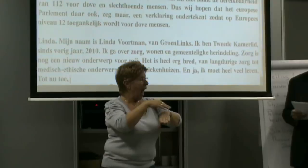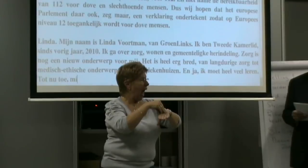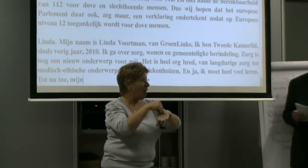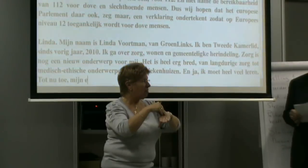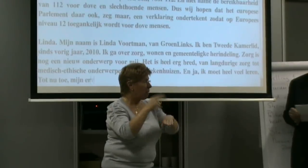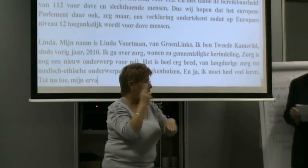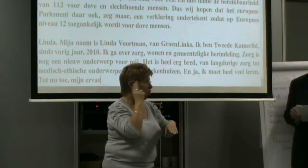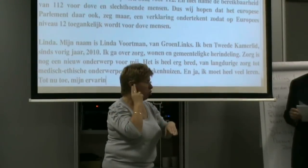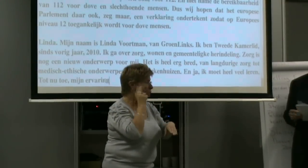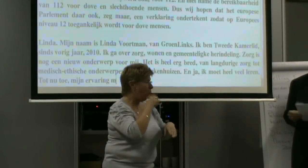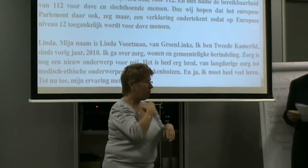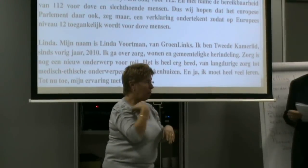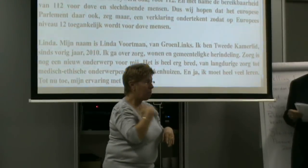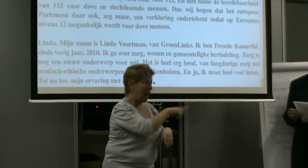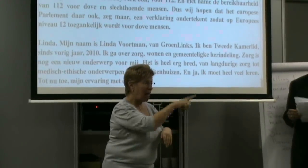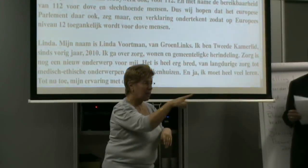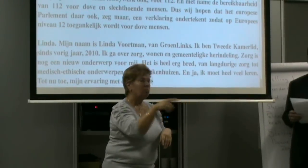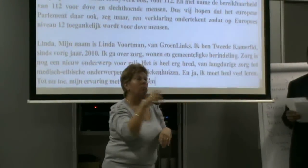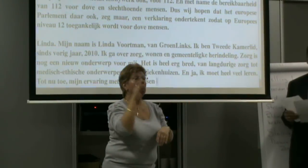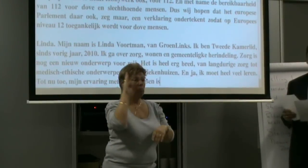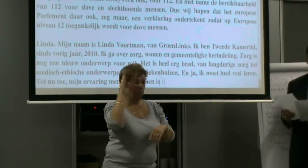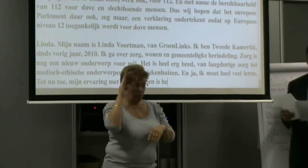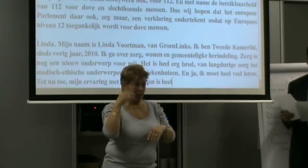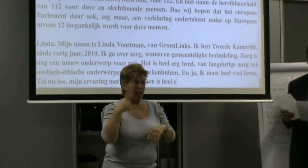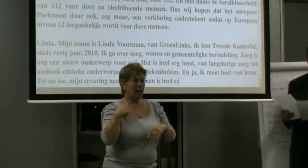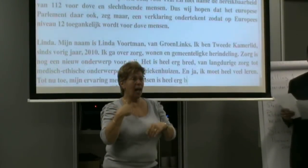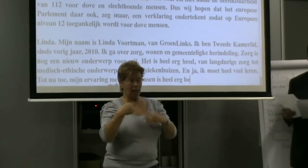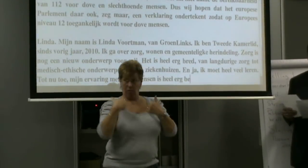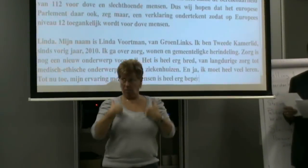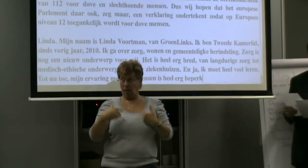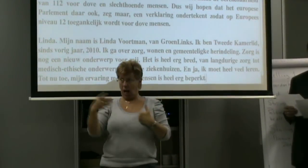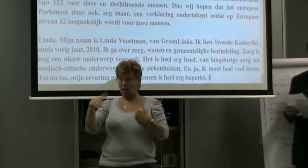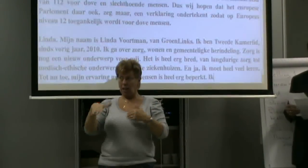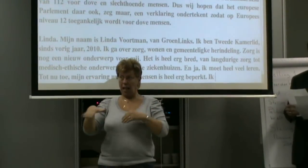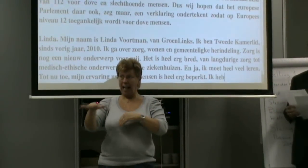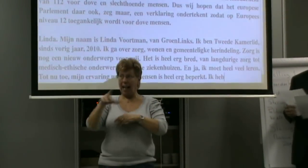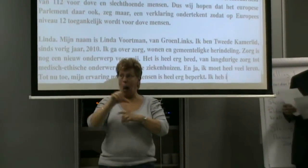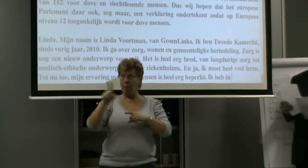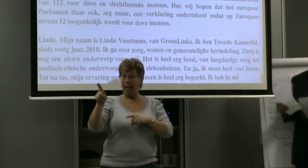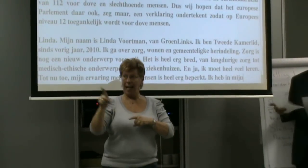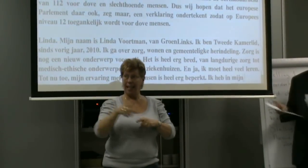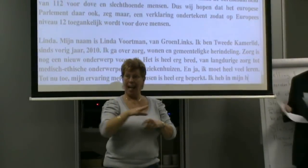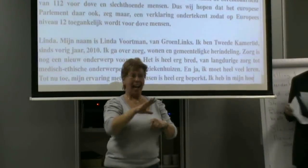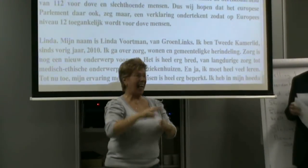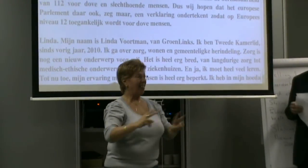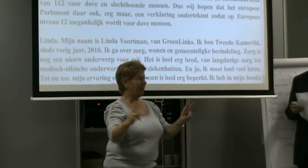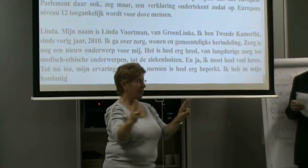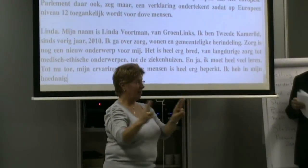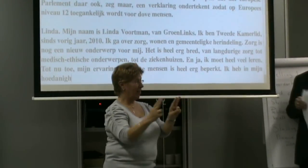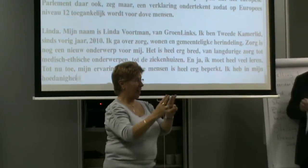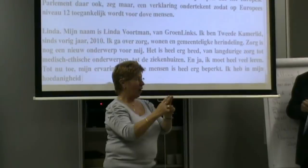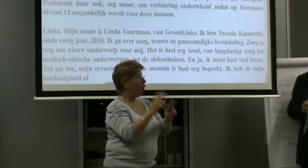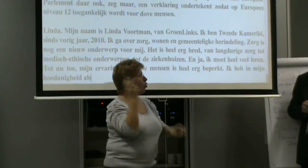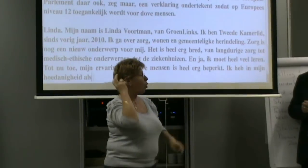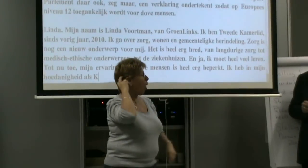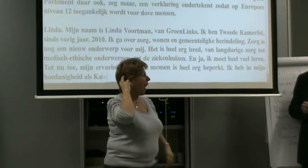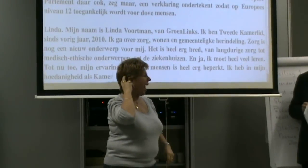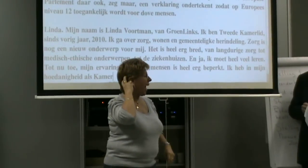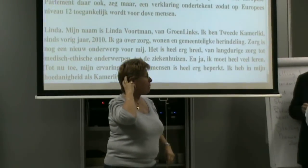is ook heel erg beperkt. Ik heb in mijn hoedanigheid als Kamerlid, dat ik kinderen op moest die een cochleaer implantaten hebben.